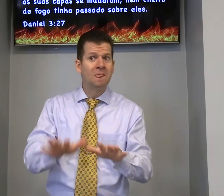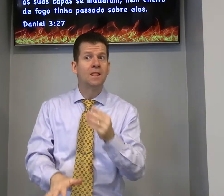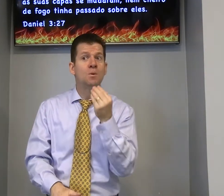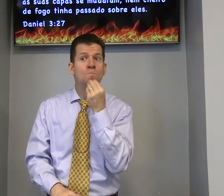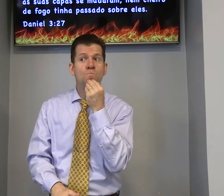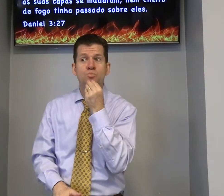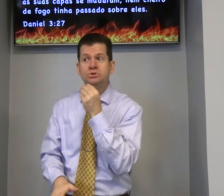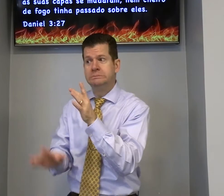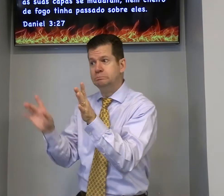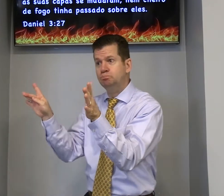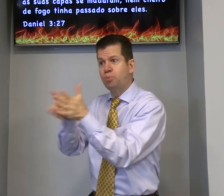talvez